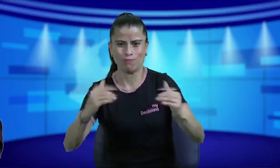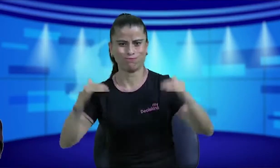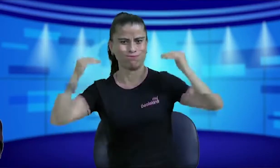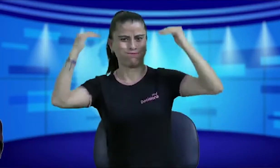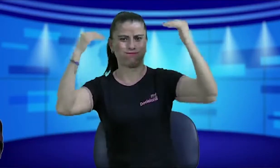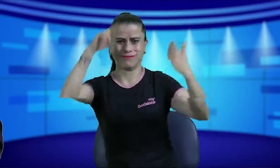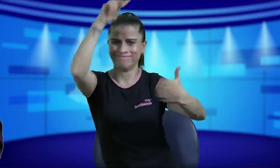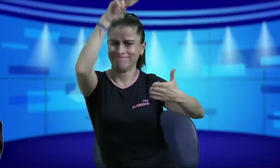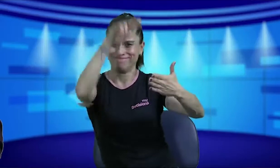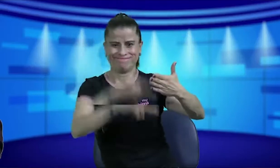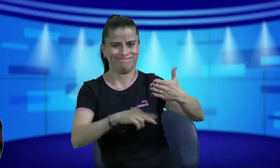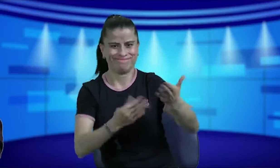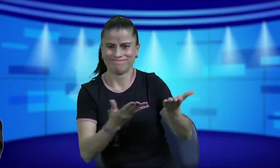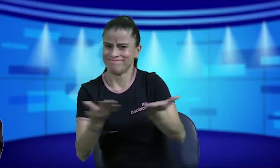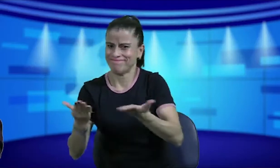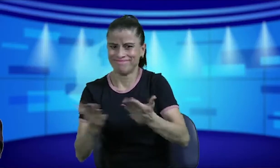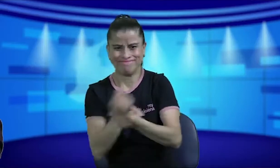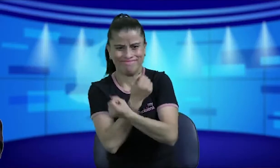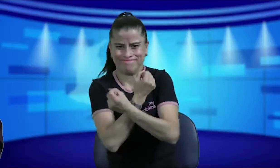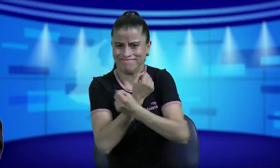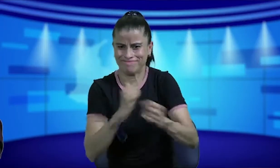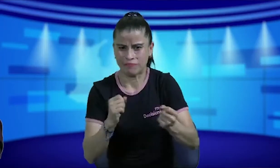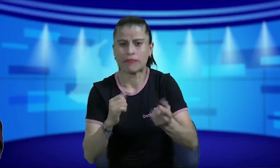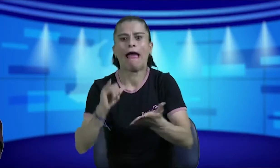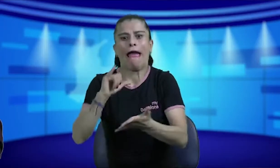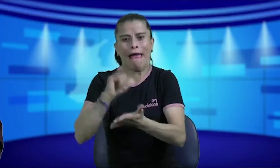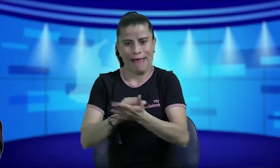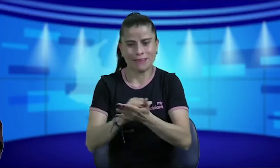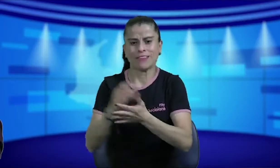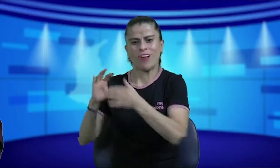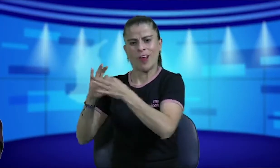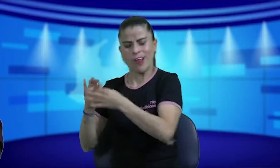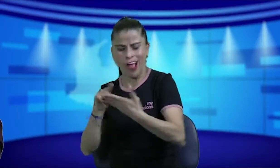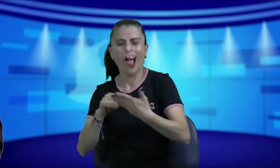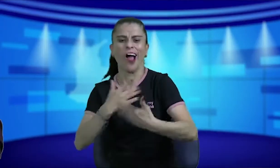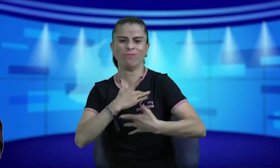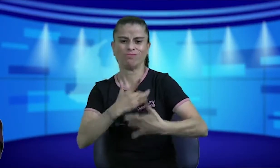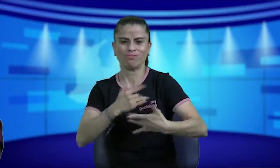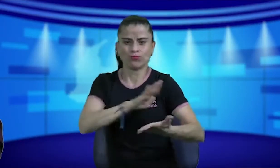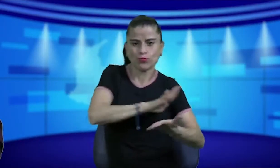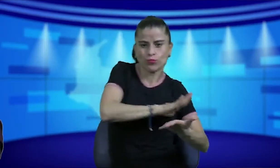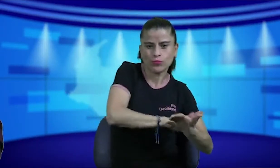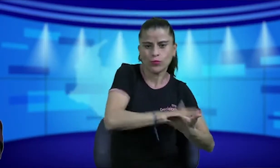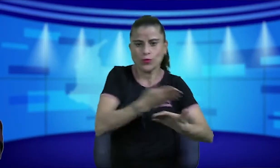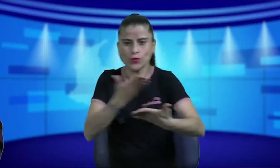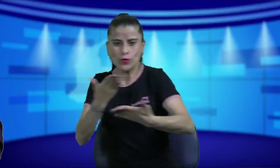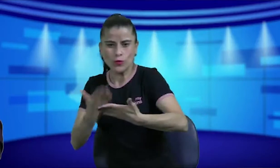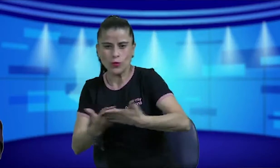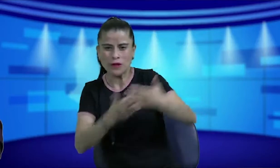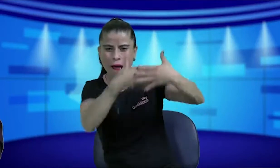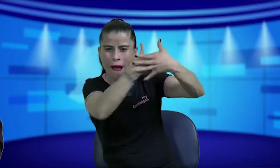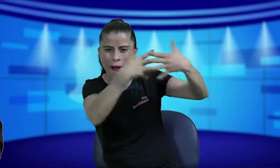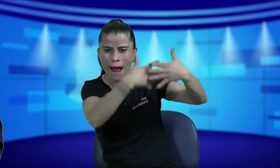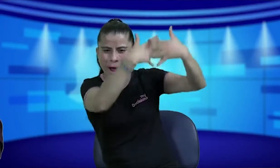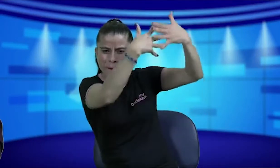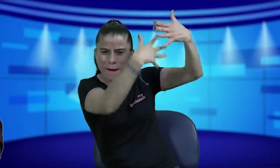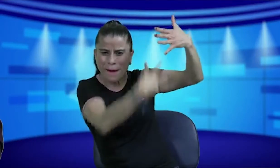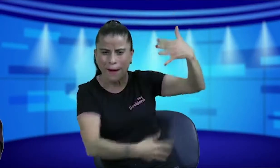pues porque el español un español tan denso no es tan fácil de comprender entonces fue por eso que Penascol que lo que hizo hizo una traducción de este texto